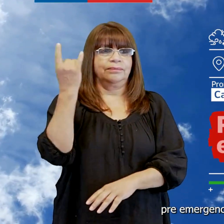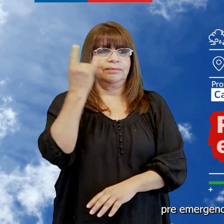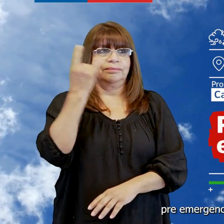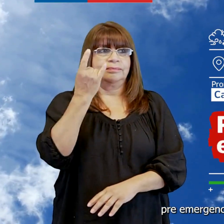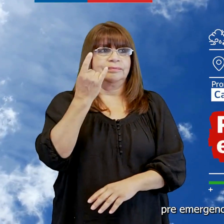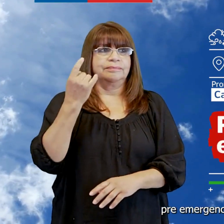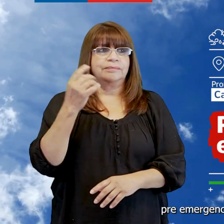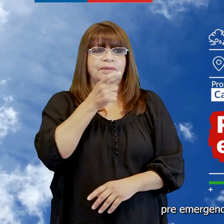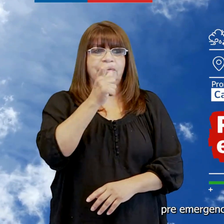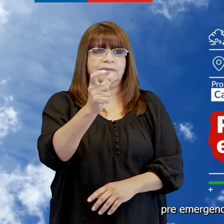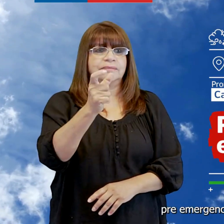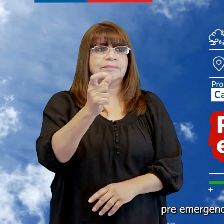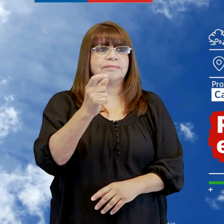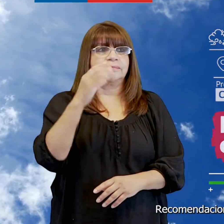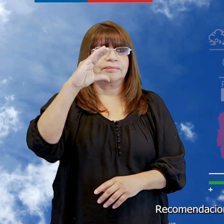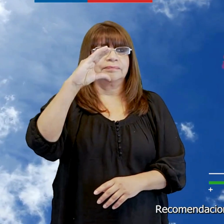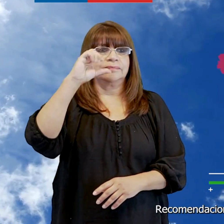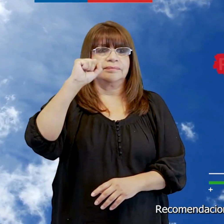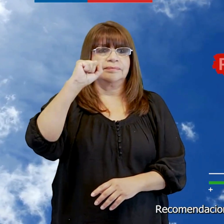Preemergencia